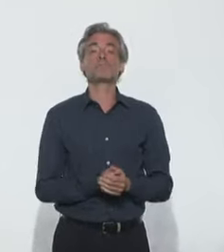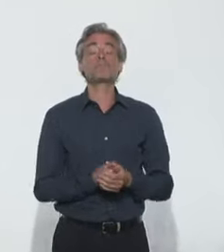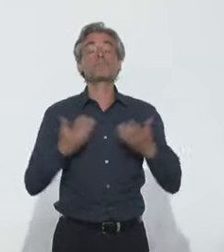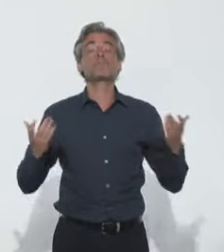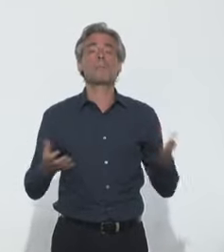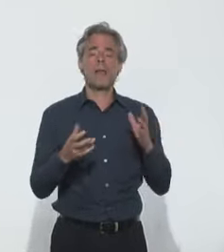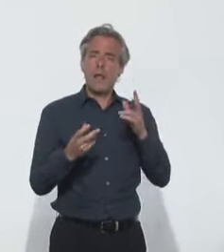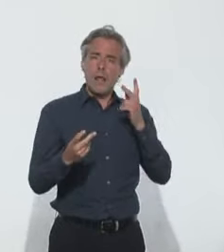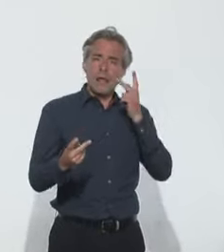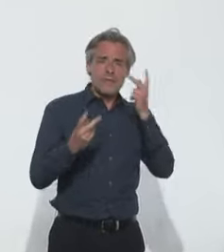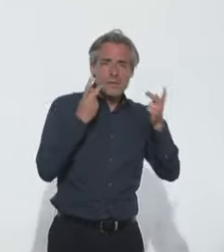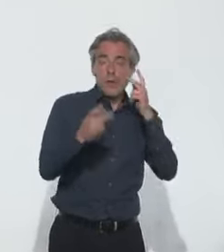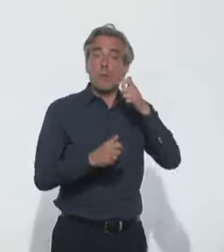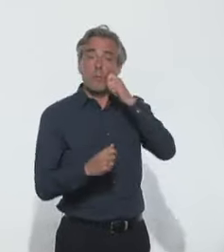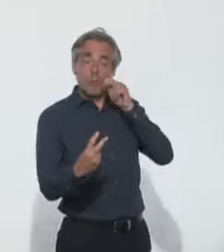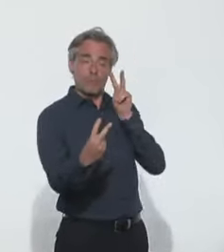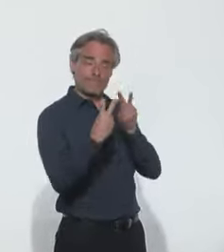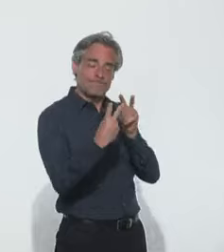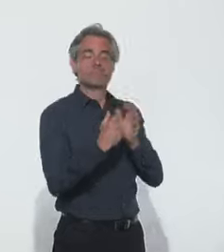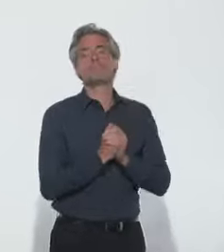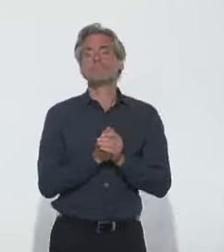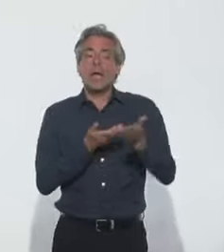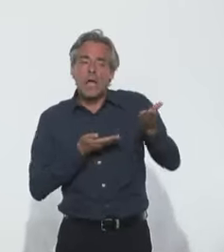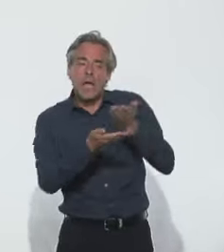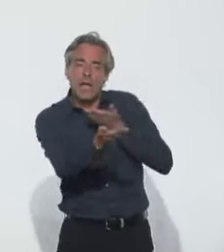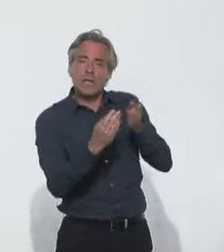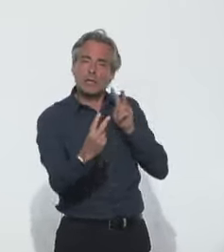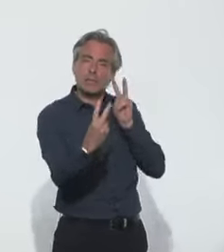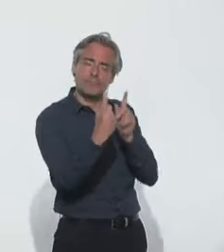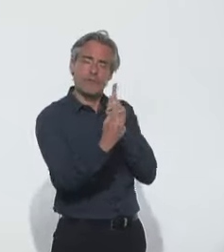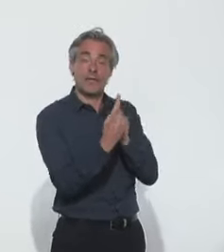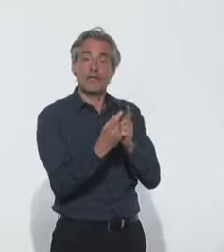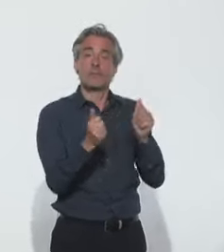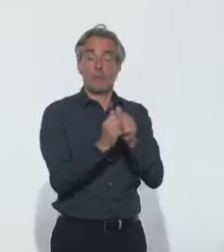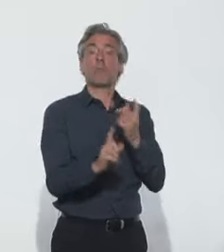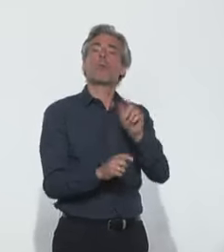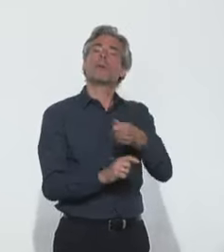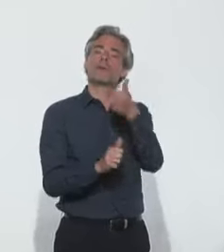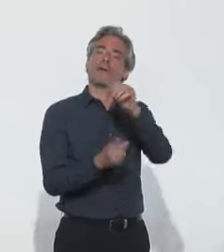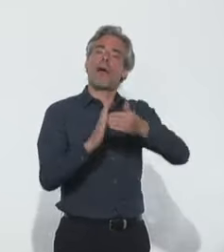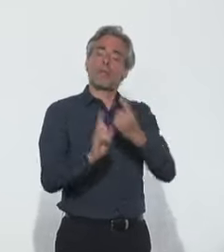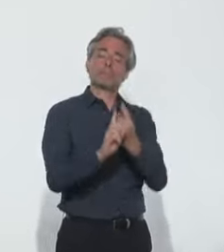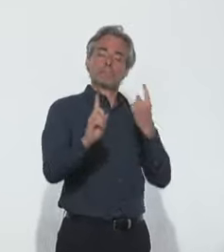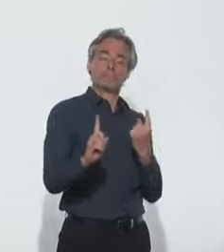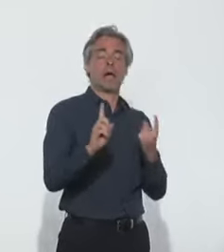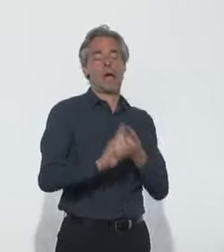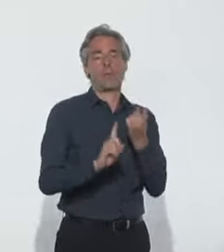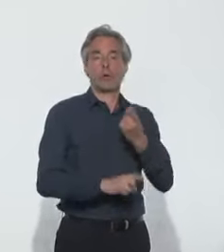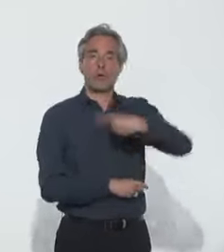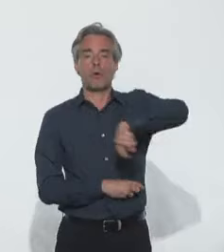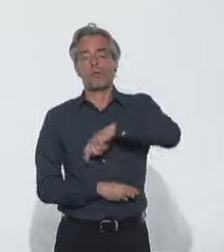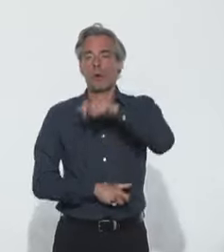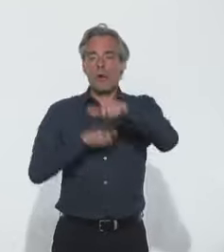reprise du lien visuel direct, de l'échange en face à face, même à bonne distance, est très importante